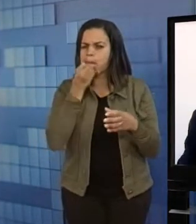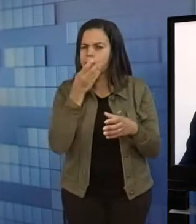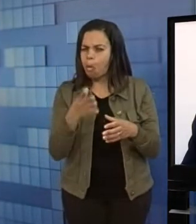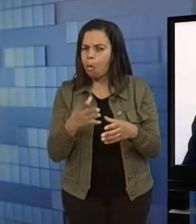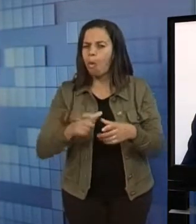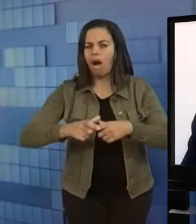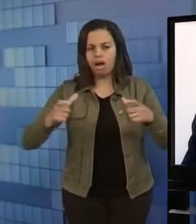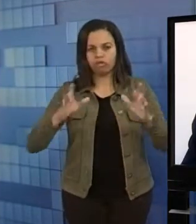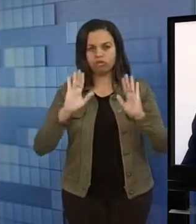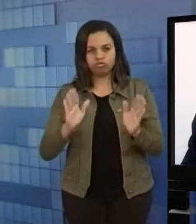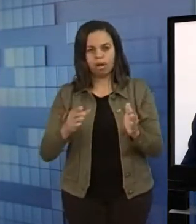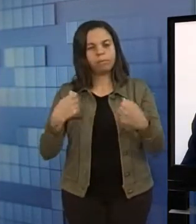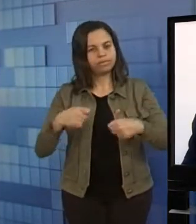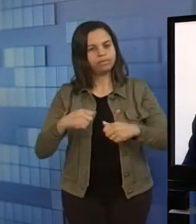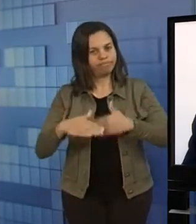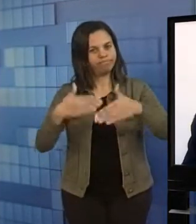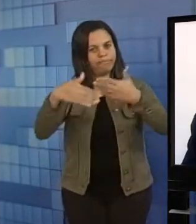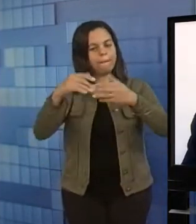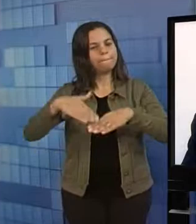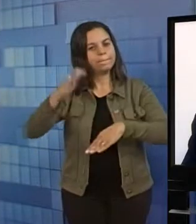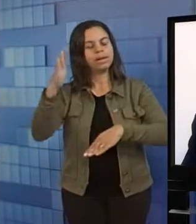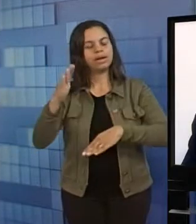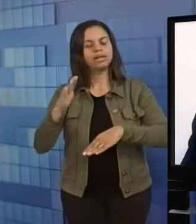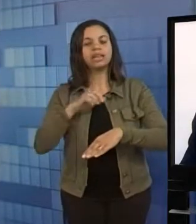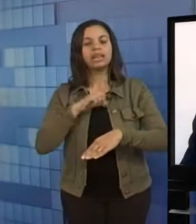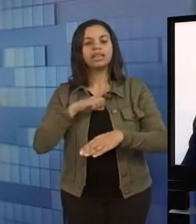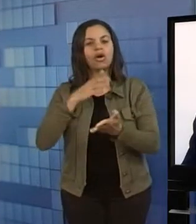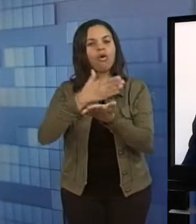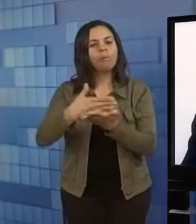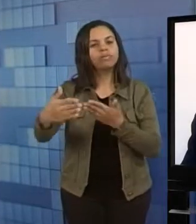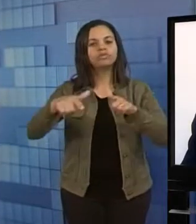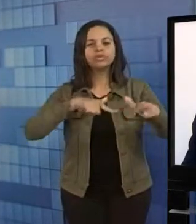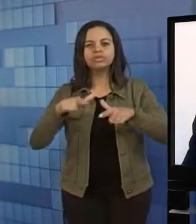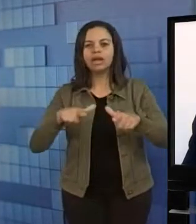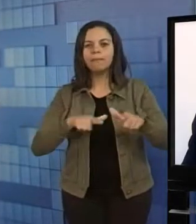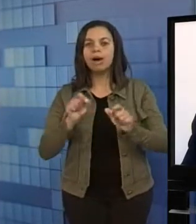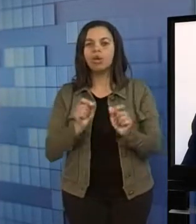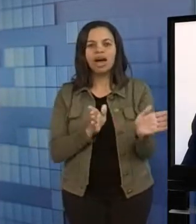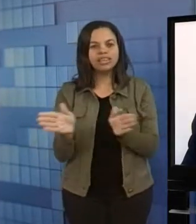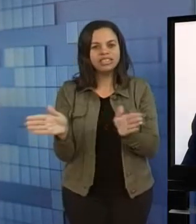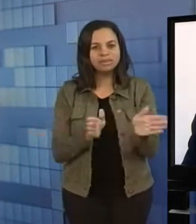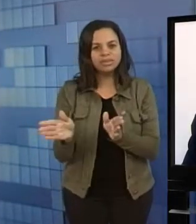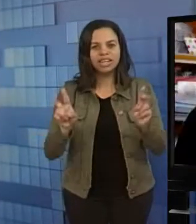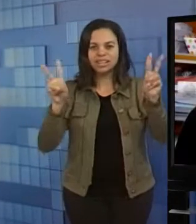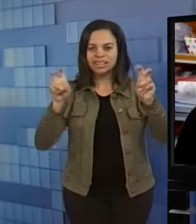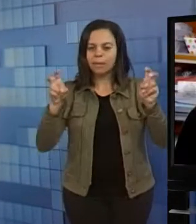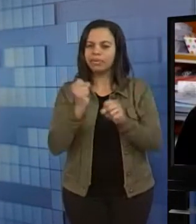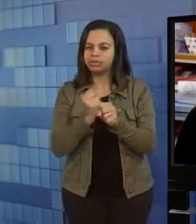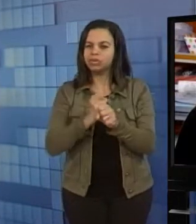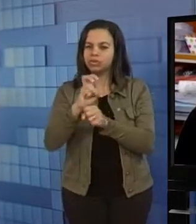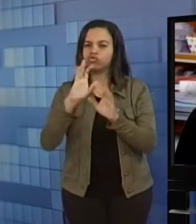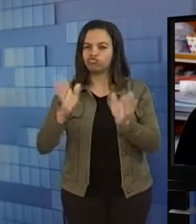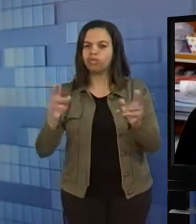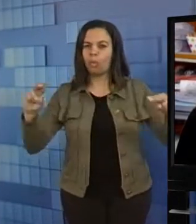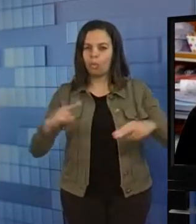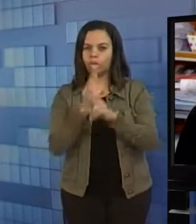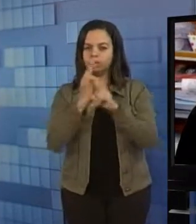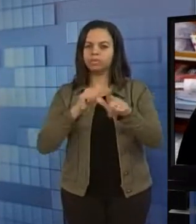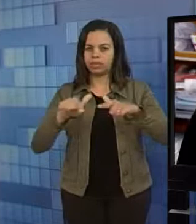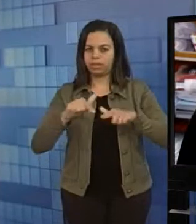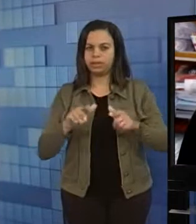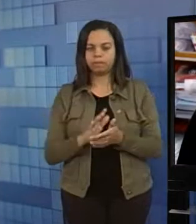e algumas iniciativas voltadas à questão da acessibilidade que a UESB vem fazendo ao longo desses cinco anos. Na verdade, assim,